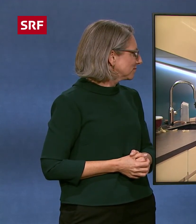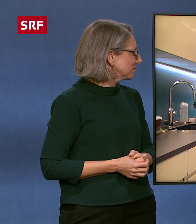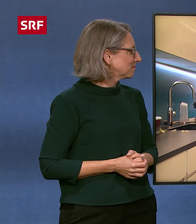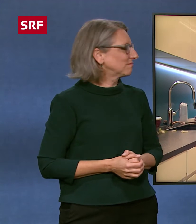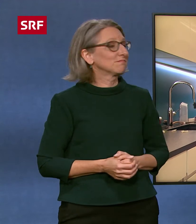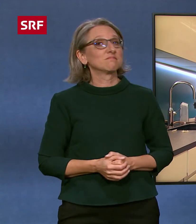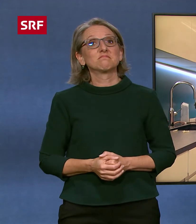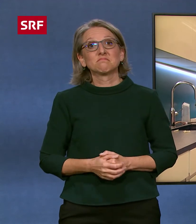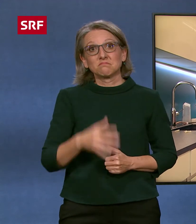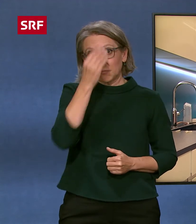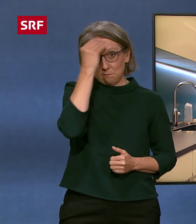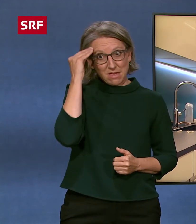Also, Pius ist da schon am Kochen.